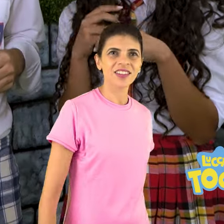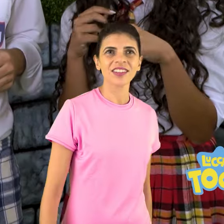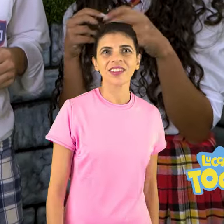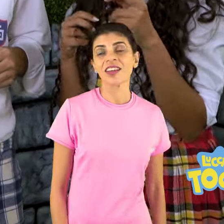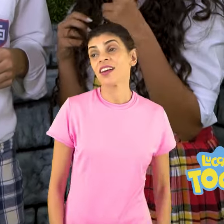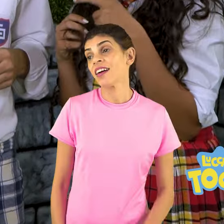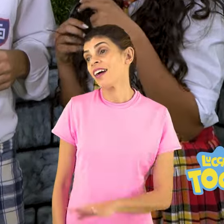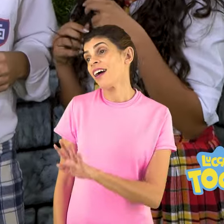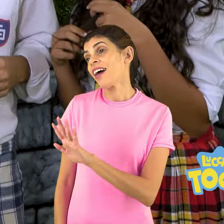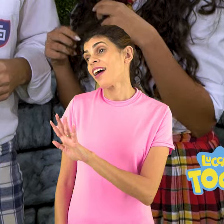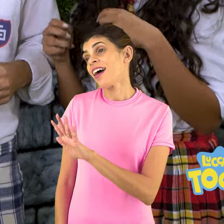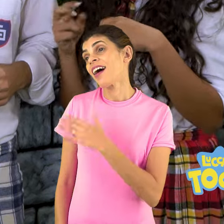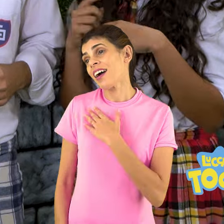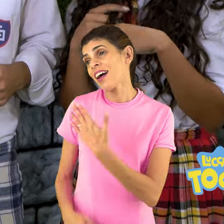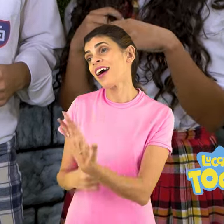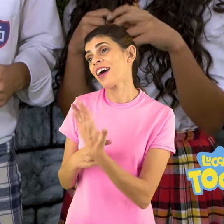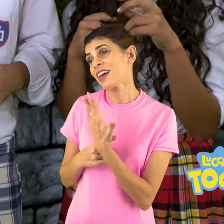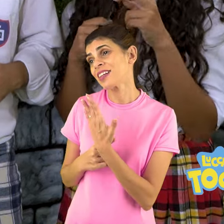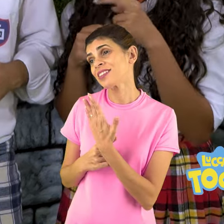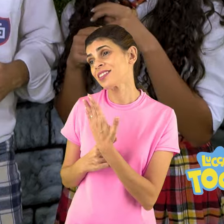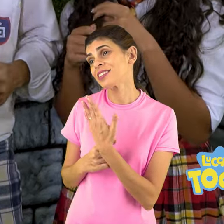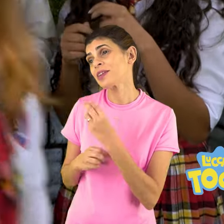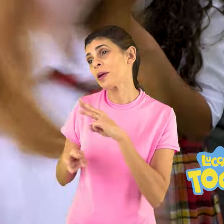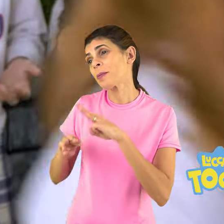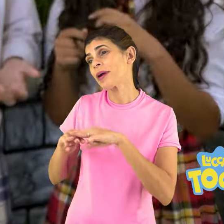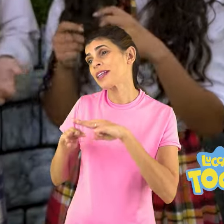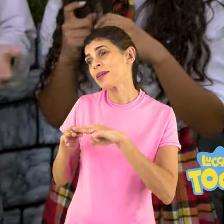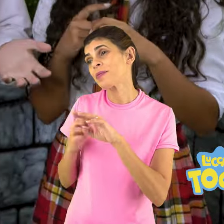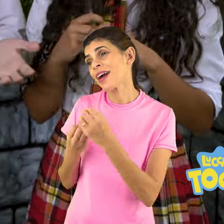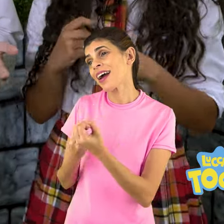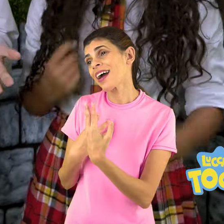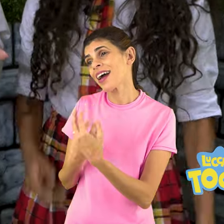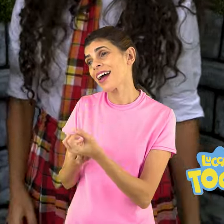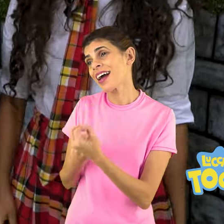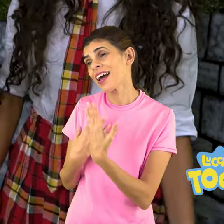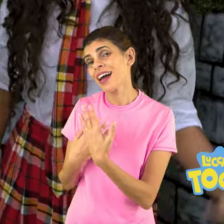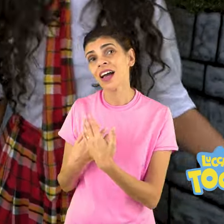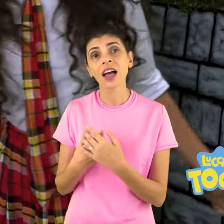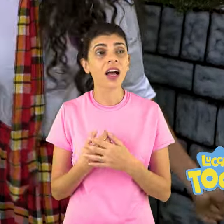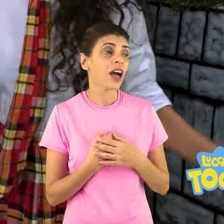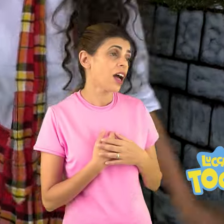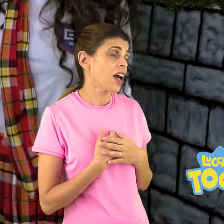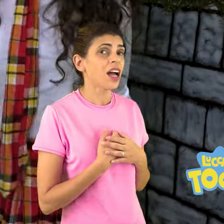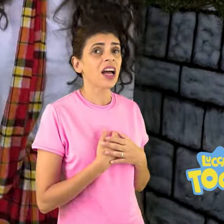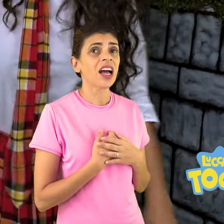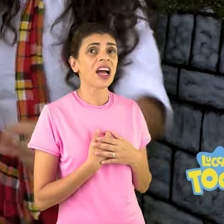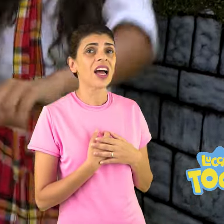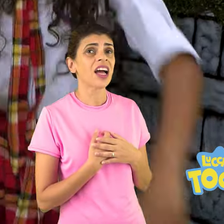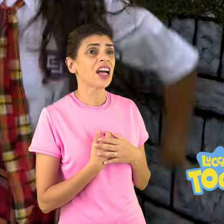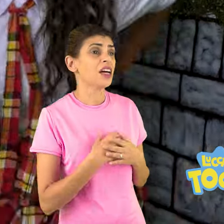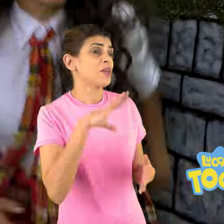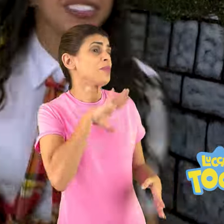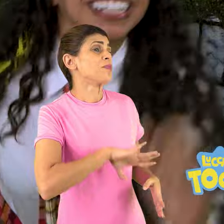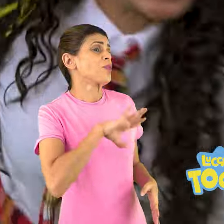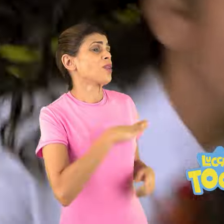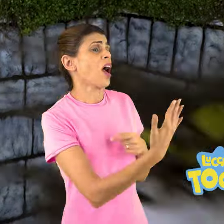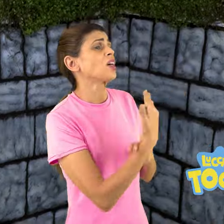eu preciso de ajuda na aula de Matemática. E eu preciso de ajuda na aula de Português. Volta aqui, Ana!